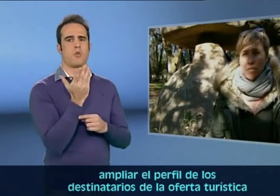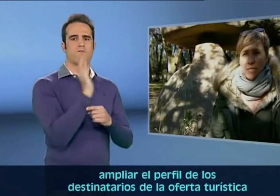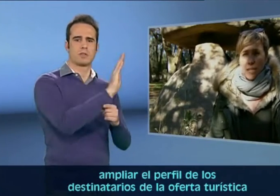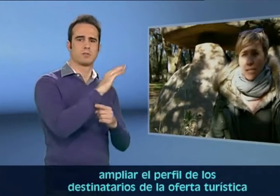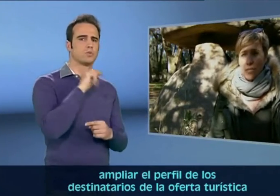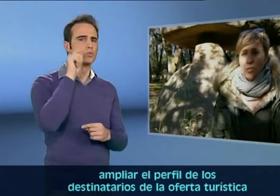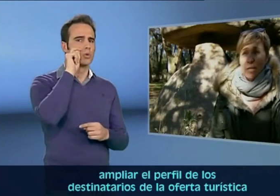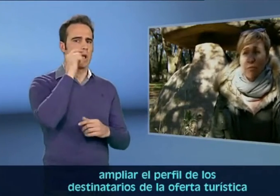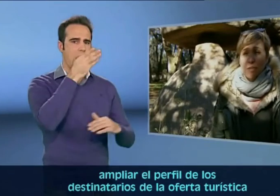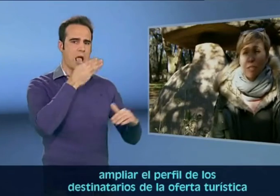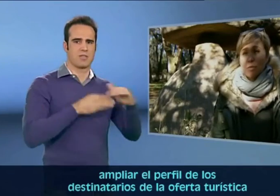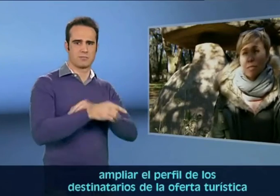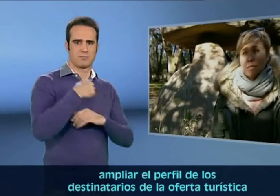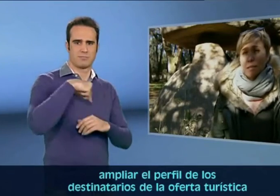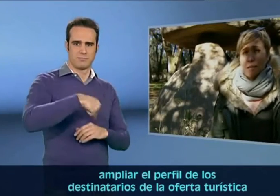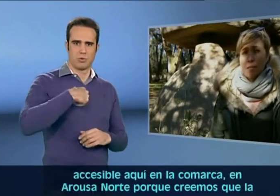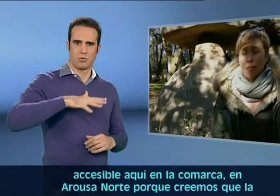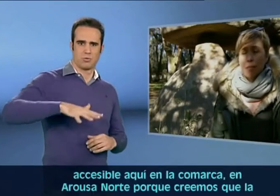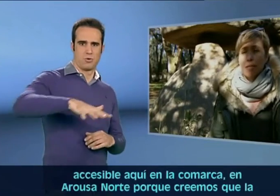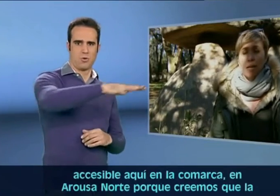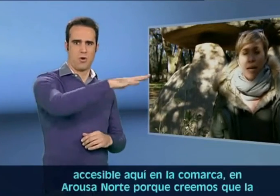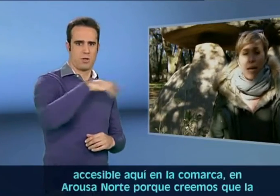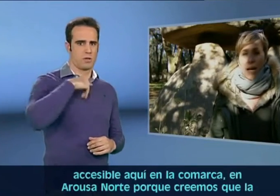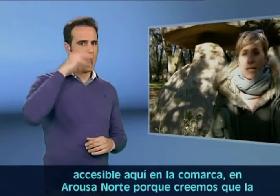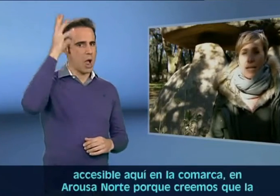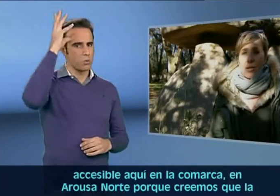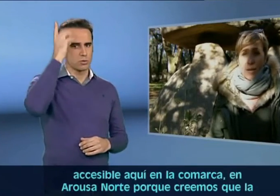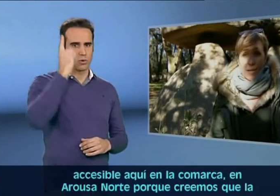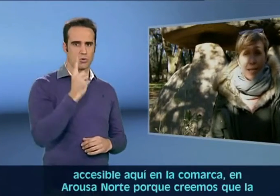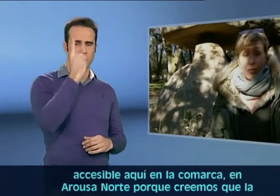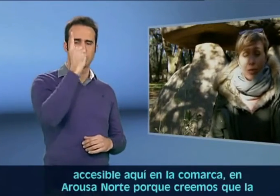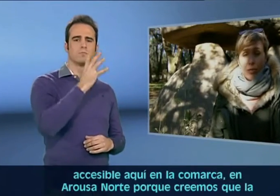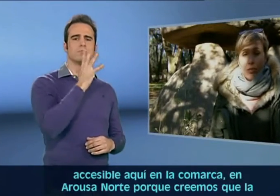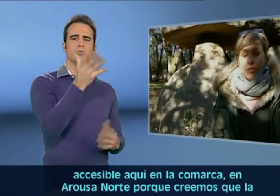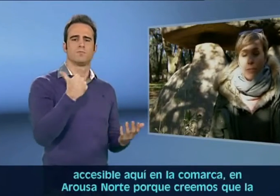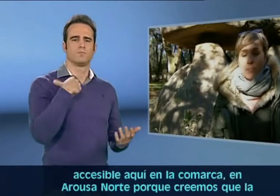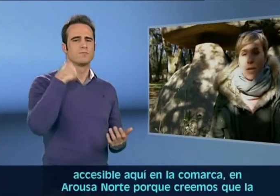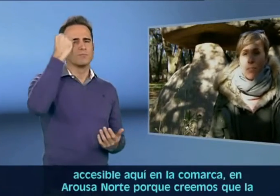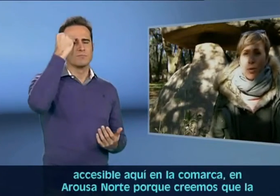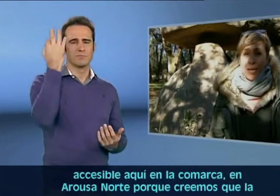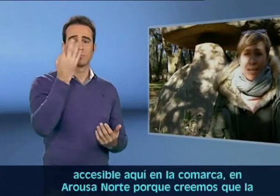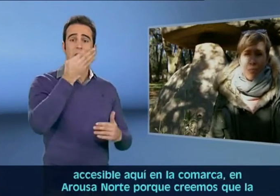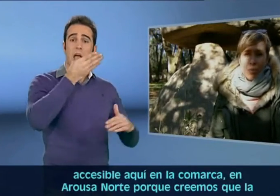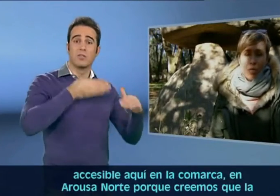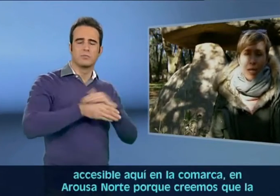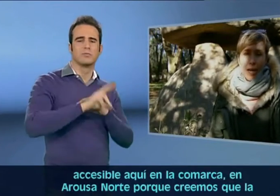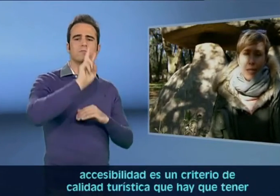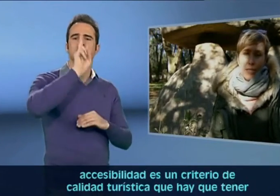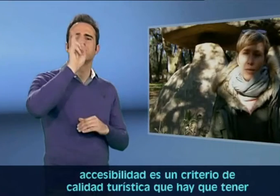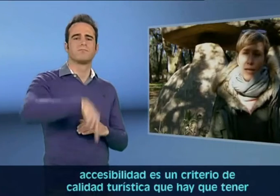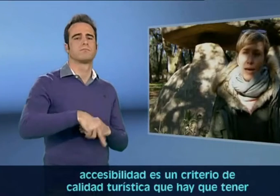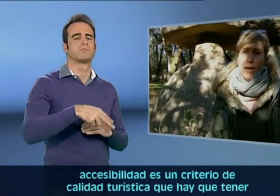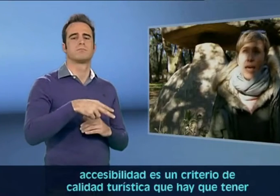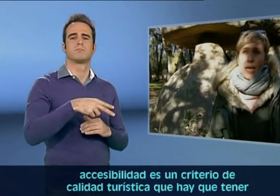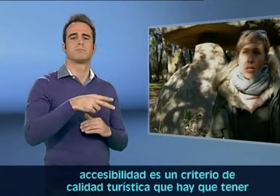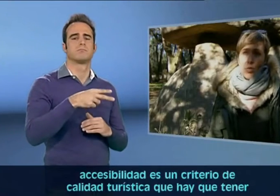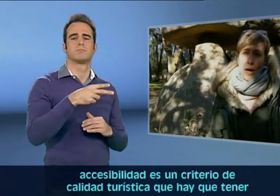destinatarios de la oferta turística accesible aquí en la comarca, Arousa Norte, porque creemos que la accesibilidad es un